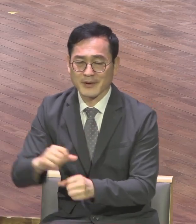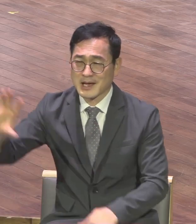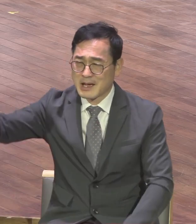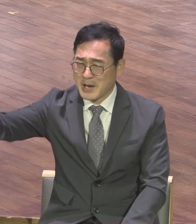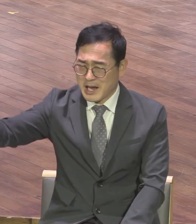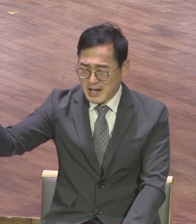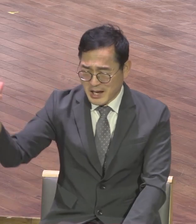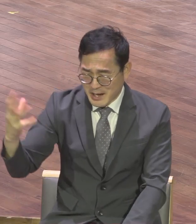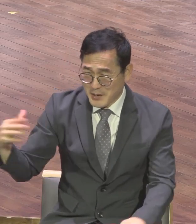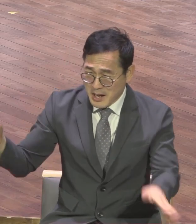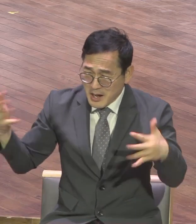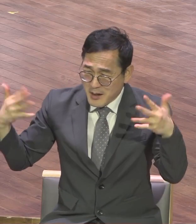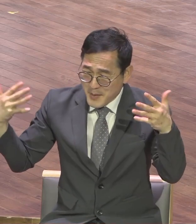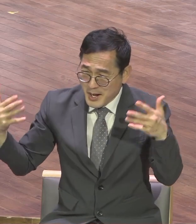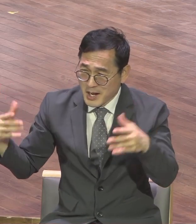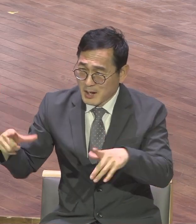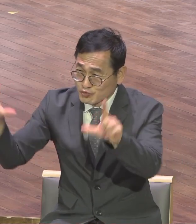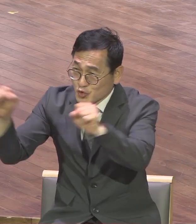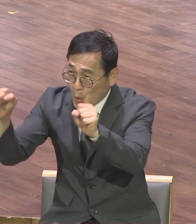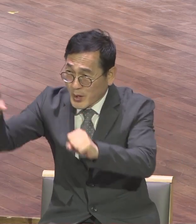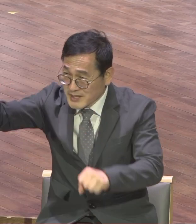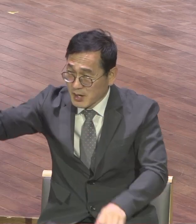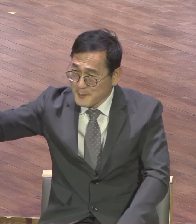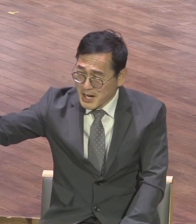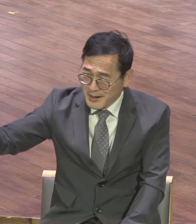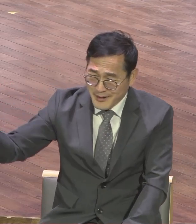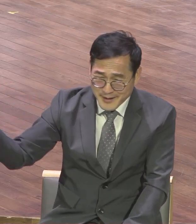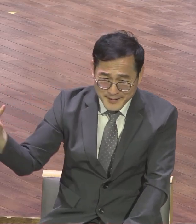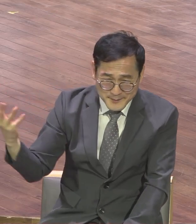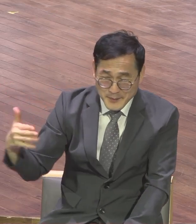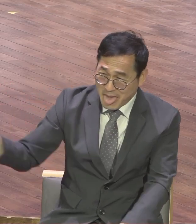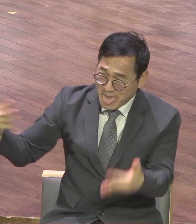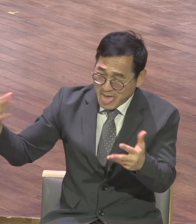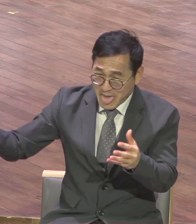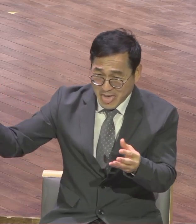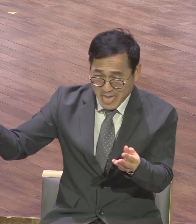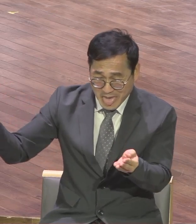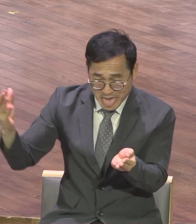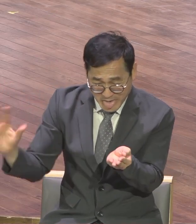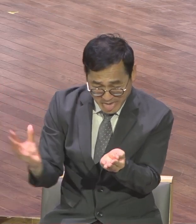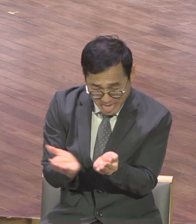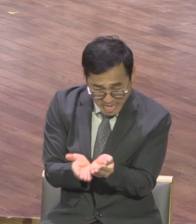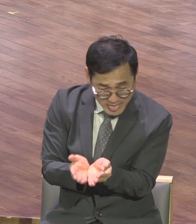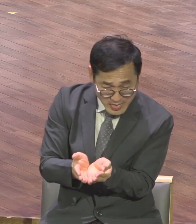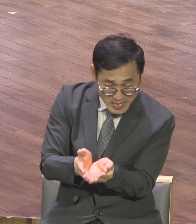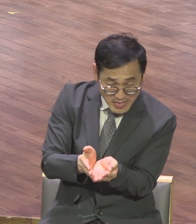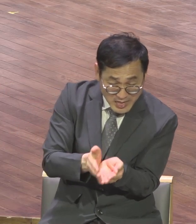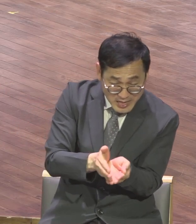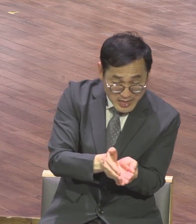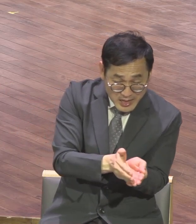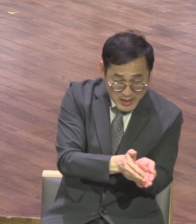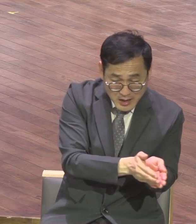방향을 조절할 수가 없는 상태가 되어 있는 것이 상식이에요 속수무책이죠